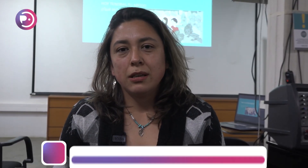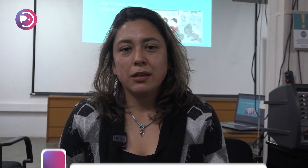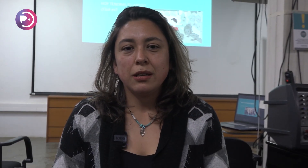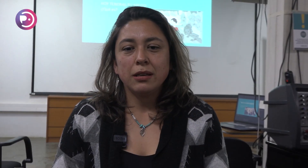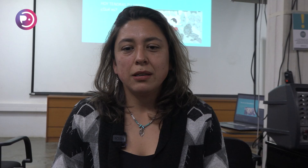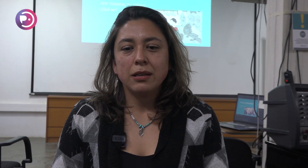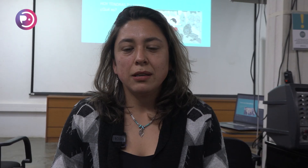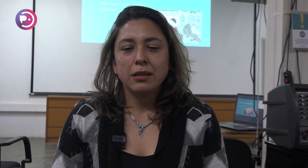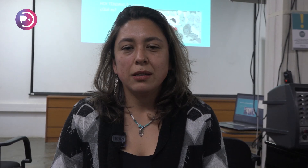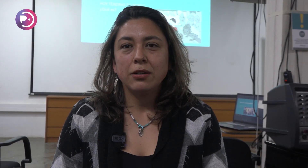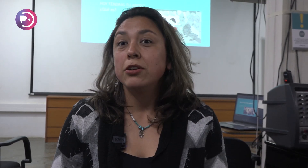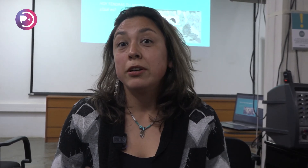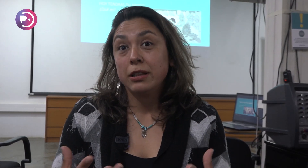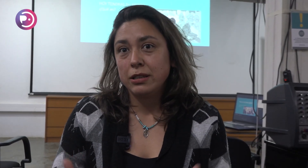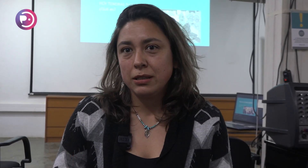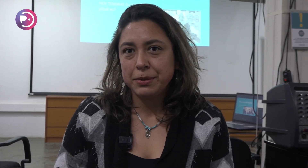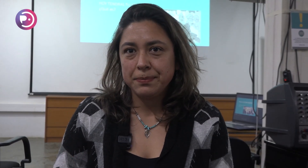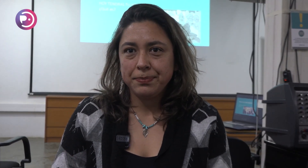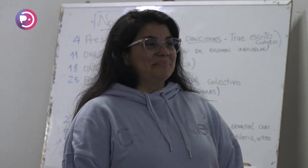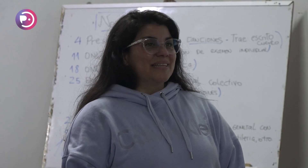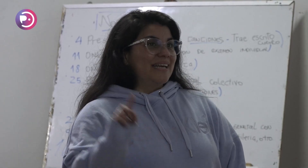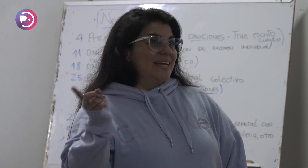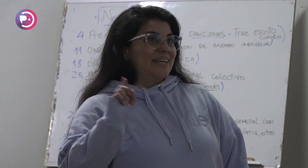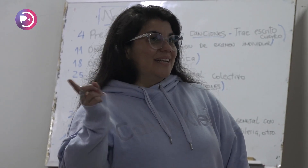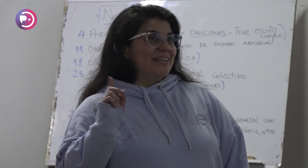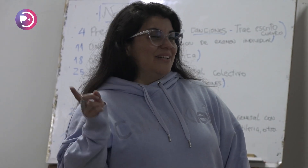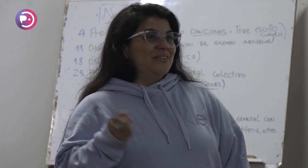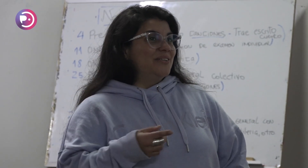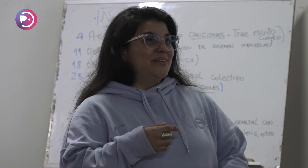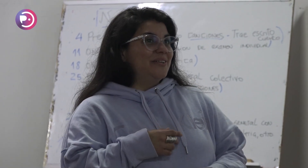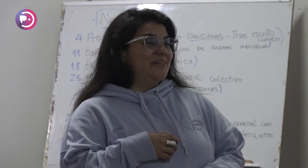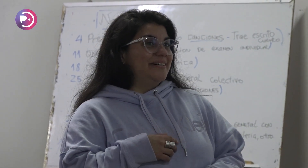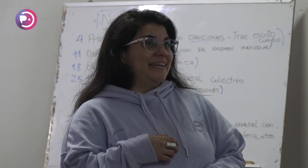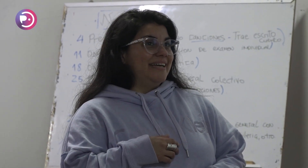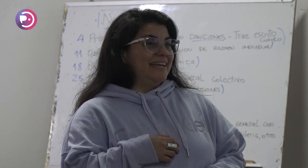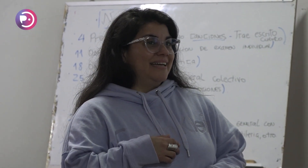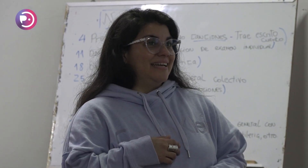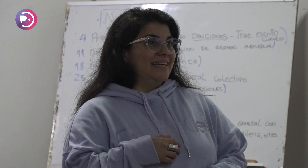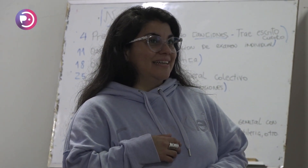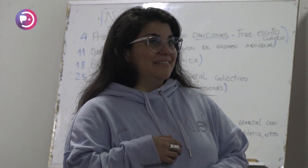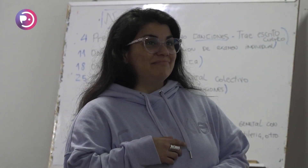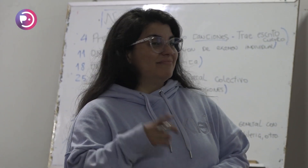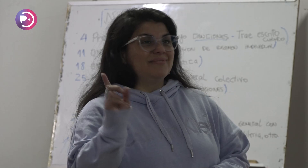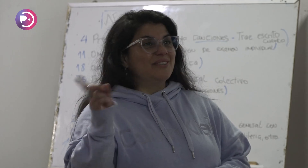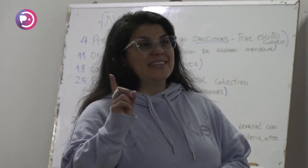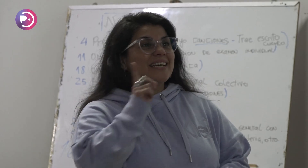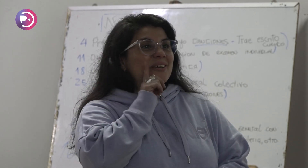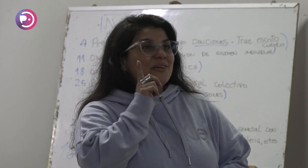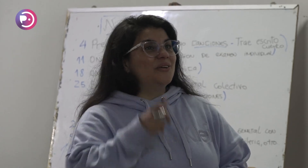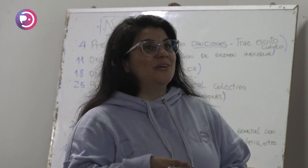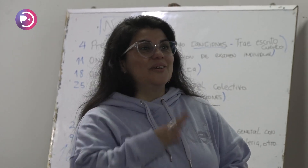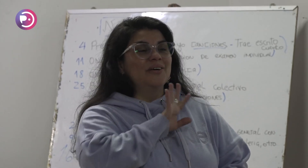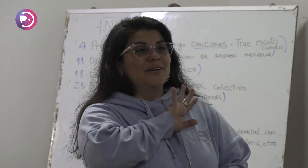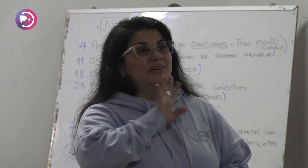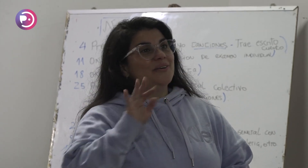no los entendemos. El año pasado tuvimos la inscripción de una alumna en segundo medio